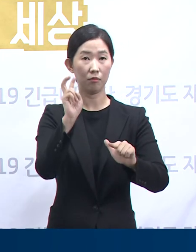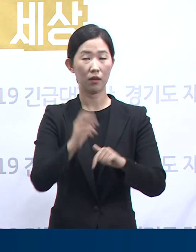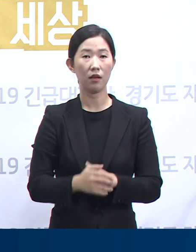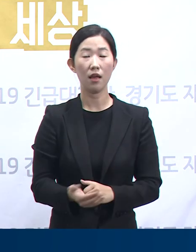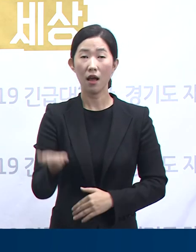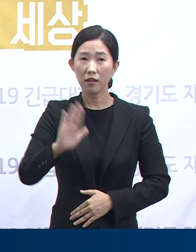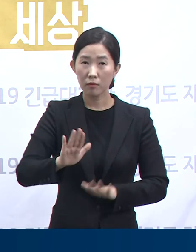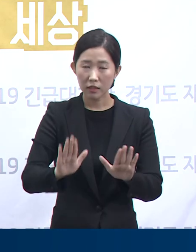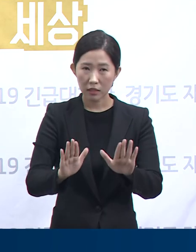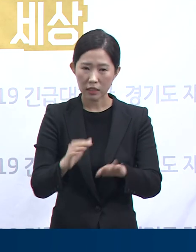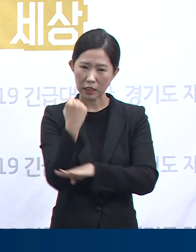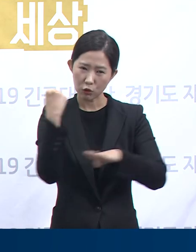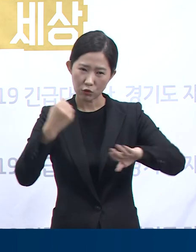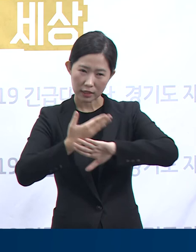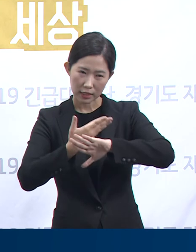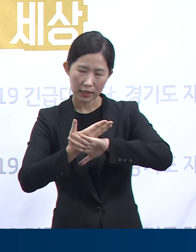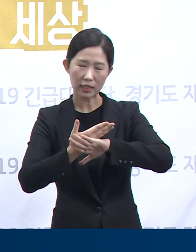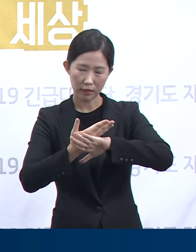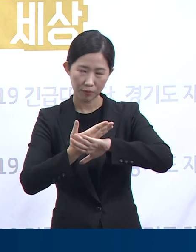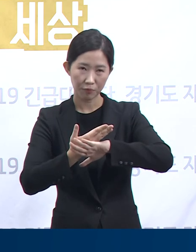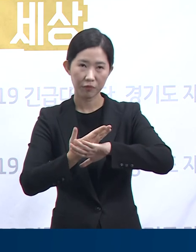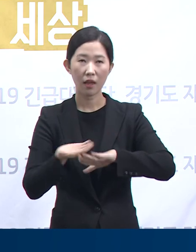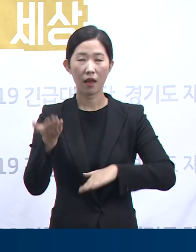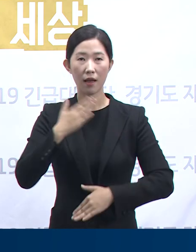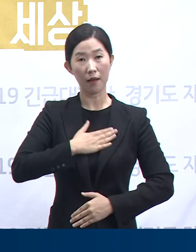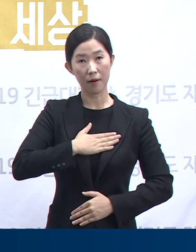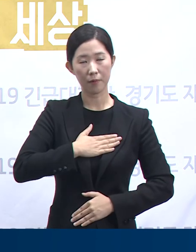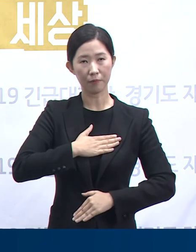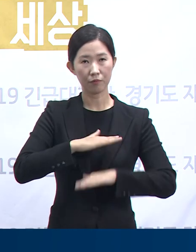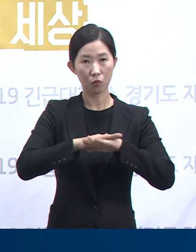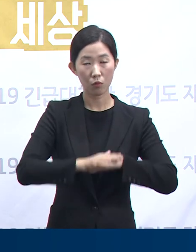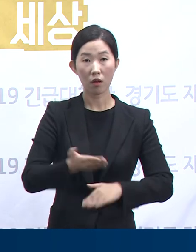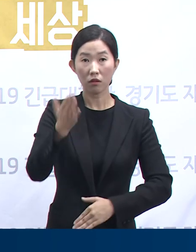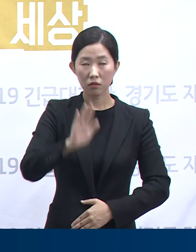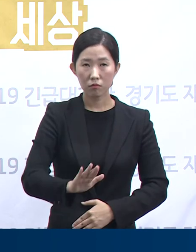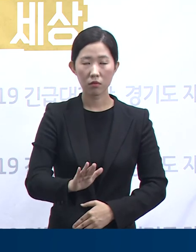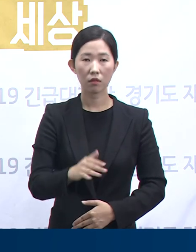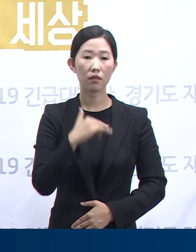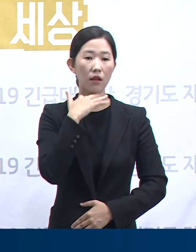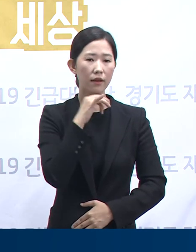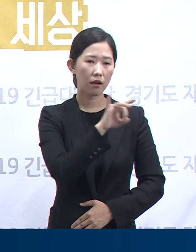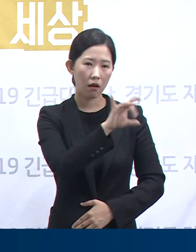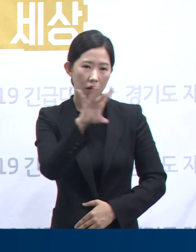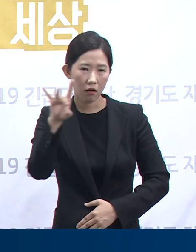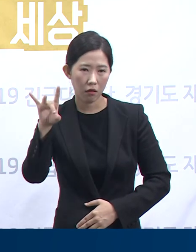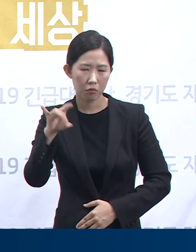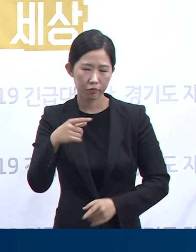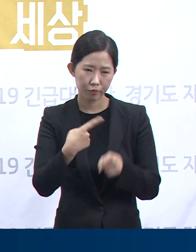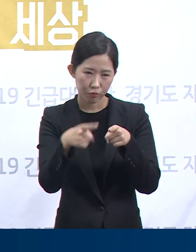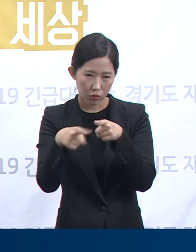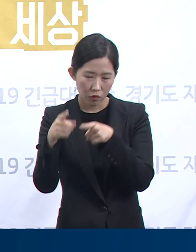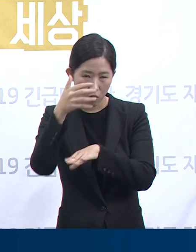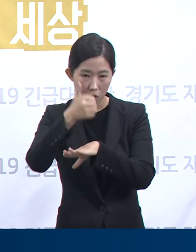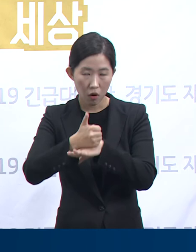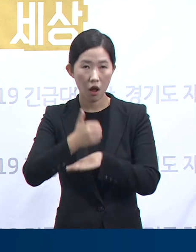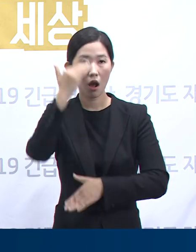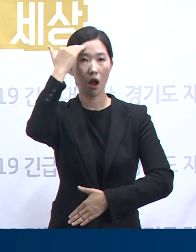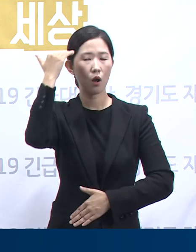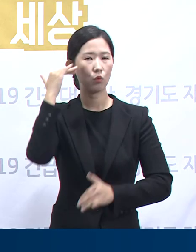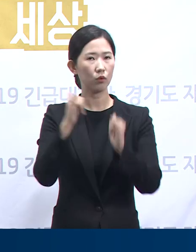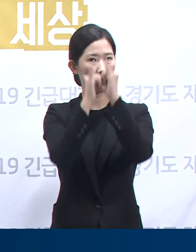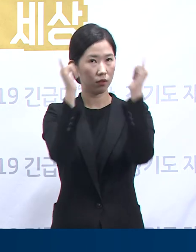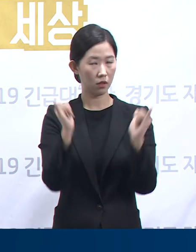감안하더라도 연령병을 분석 통계는 한국사회의 코로나19 대응의 핵심 대응 전략들이